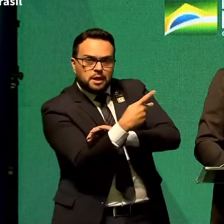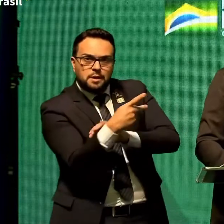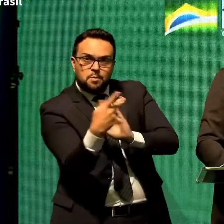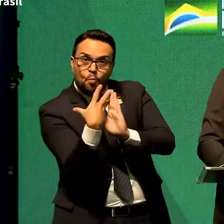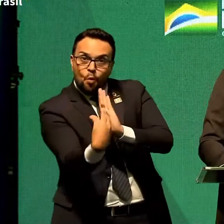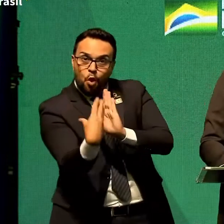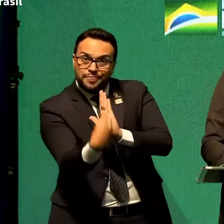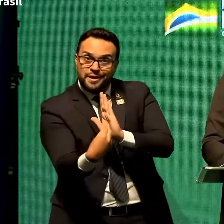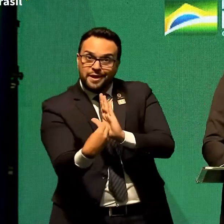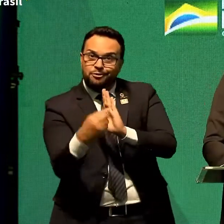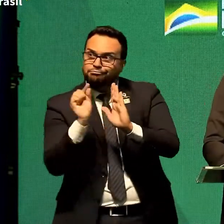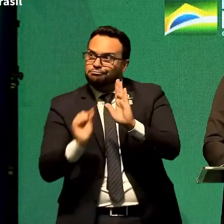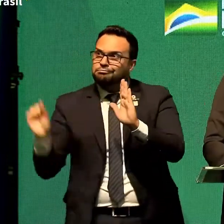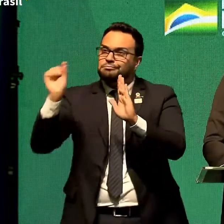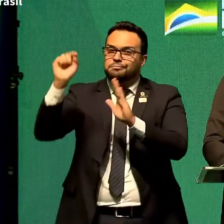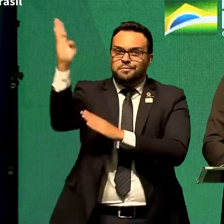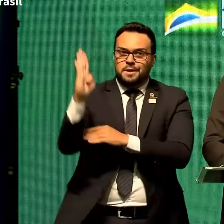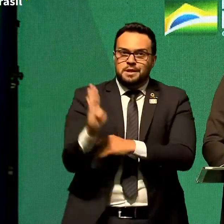nessa época toda